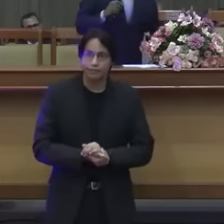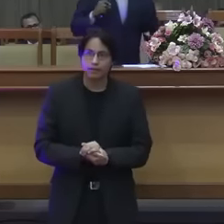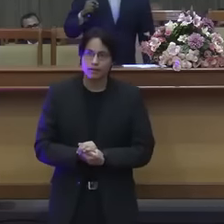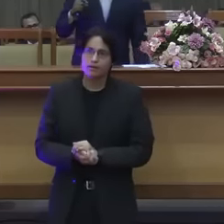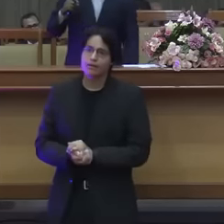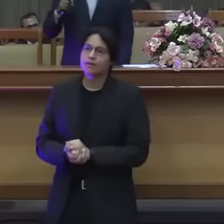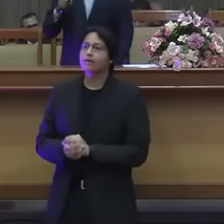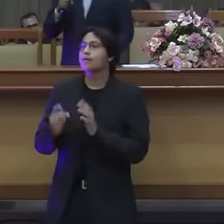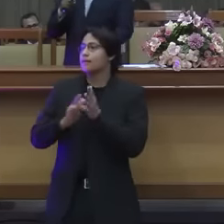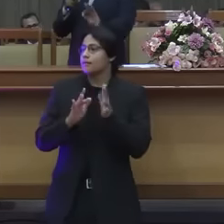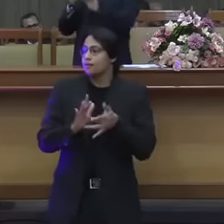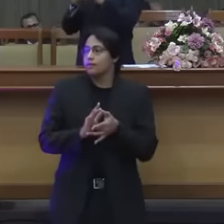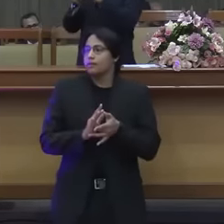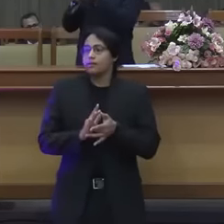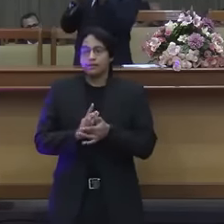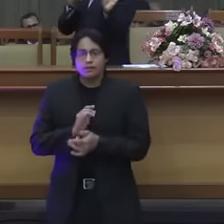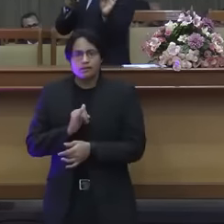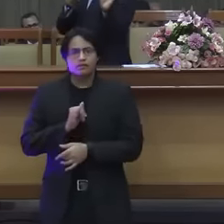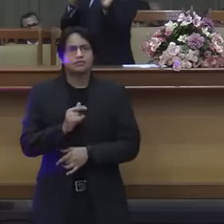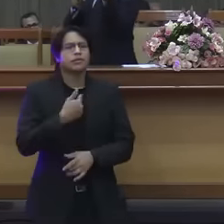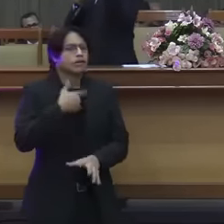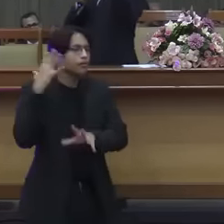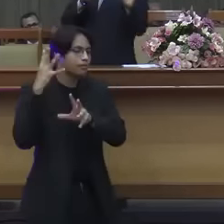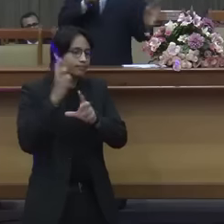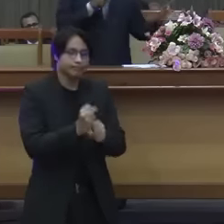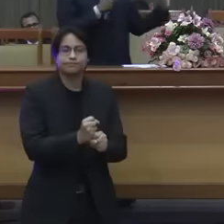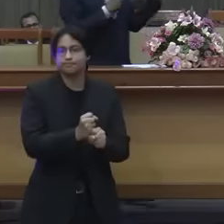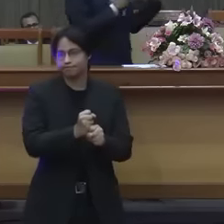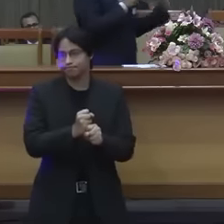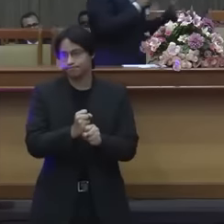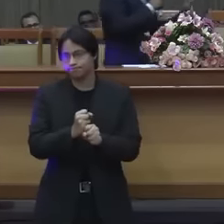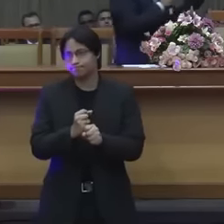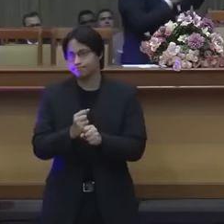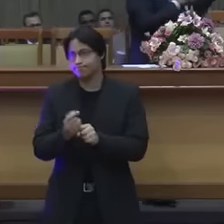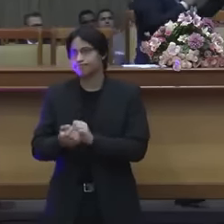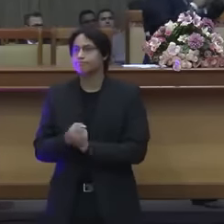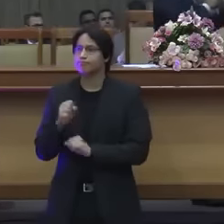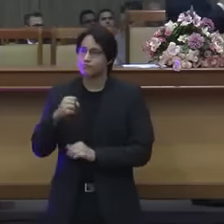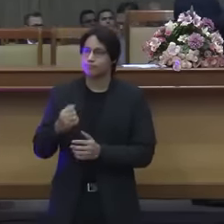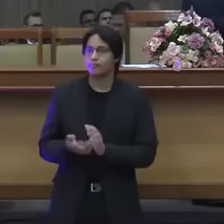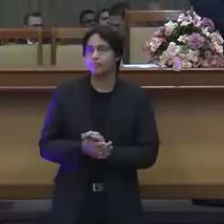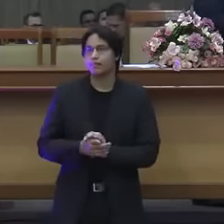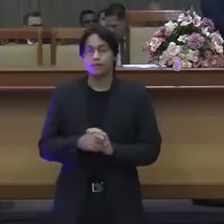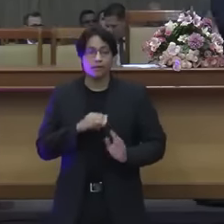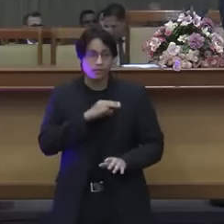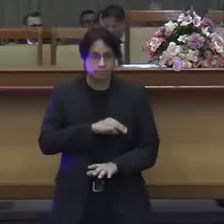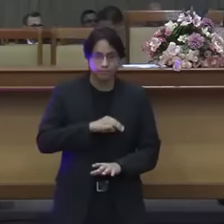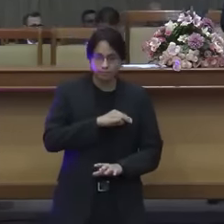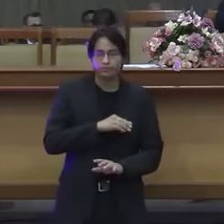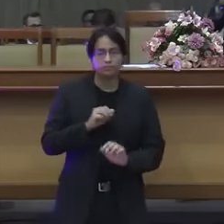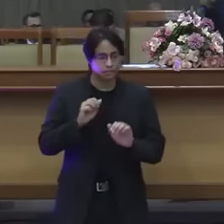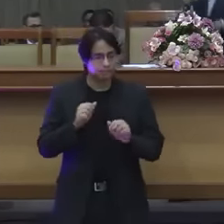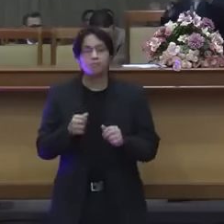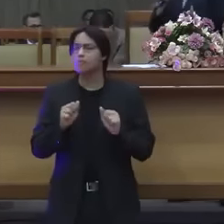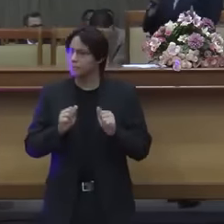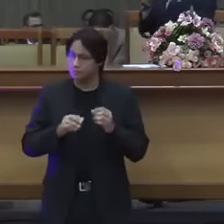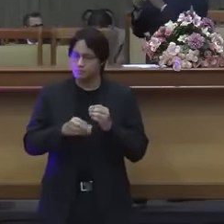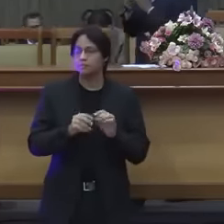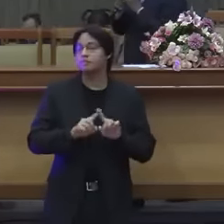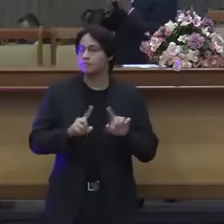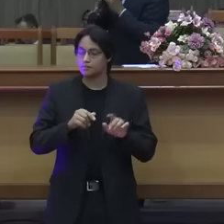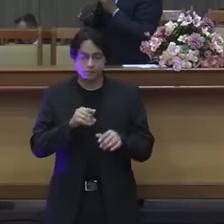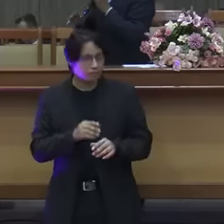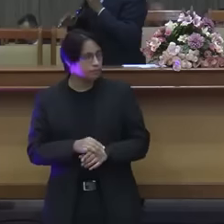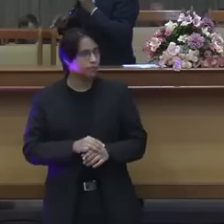aí Jesus chegou e disse não eu vou resumir eu não vou ler aqui mas está lá em Mateus ele pode até colocar Mateus